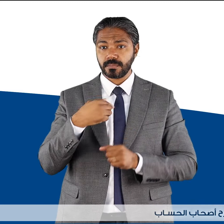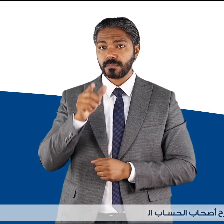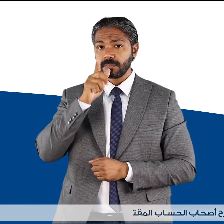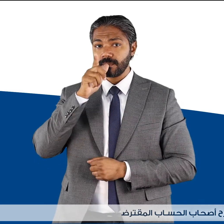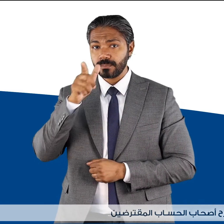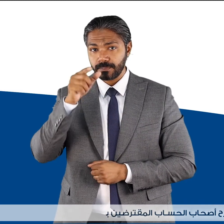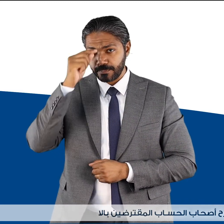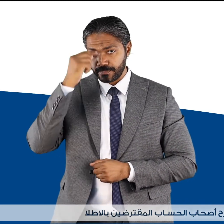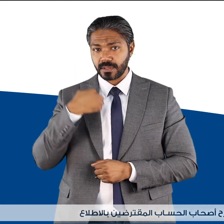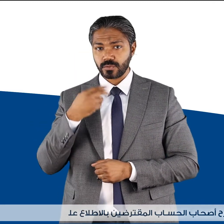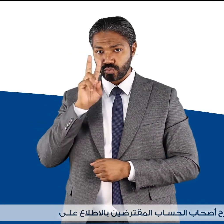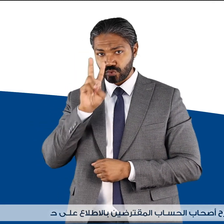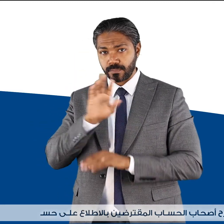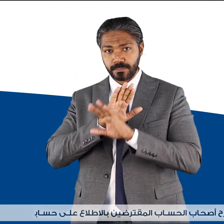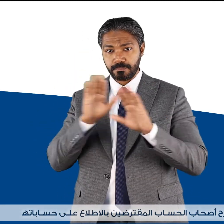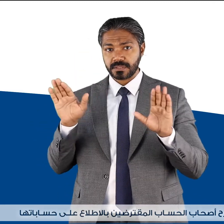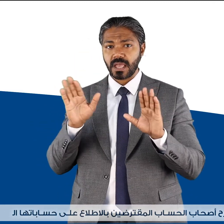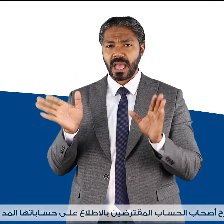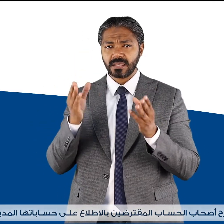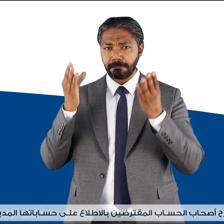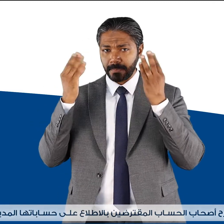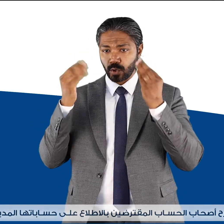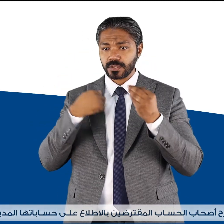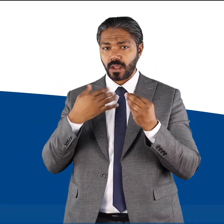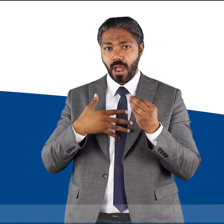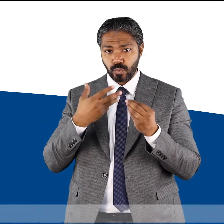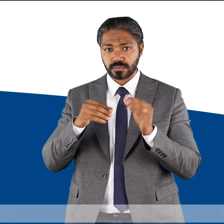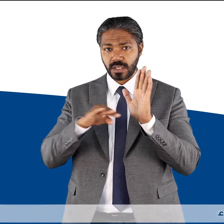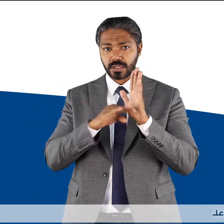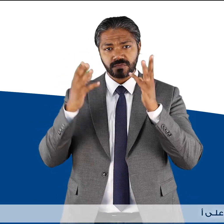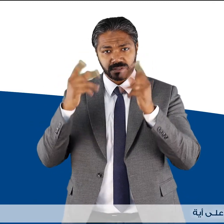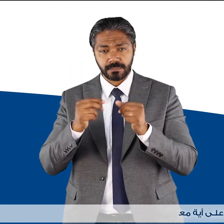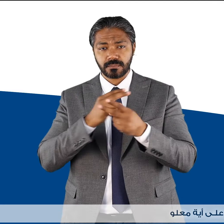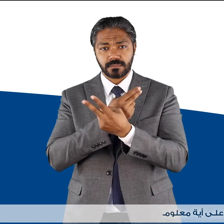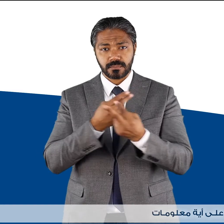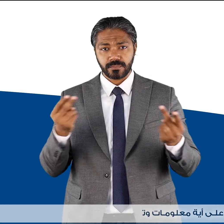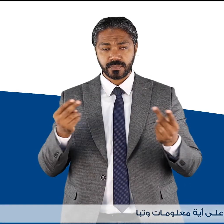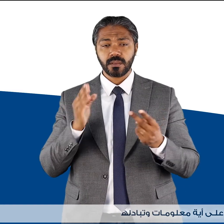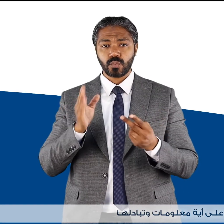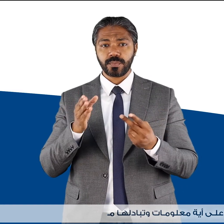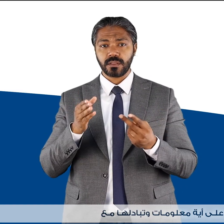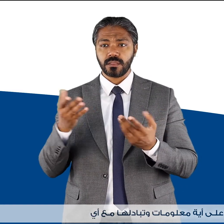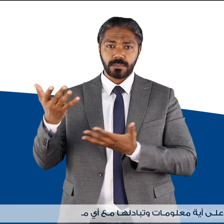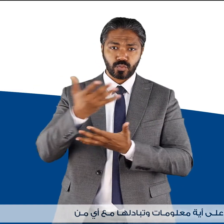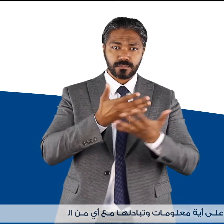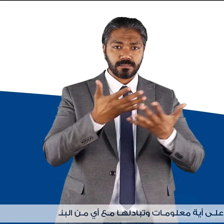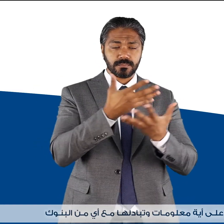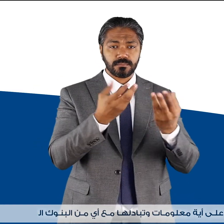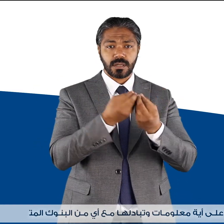المقترضين بالاطلاع على حساباتها المدينة والحصول على أي معلومات وتبادلها مع أي من البنوك